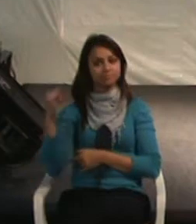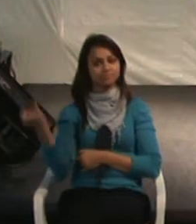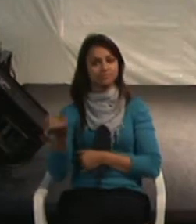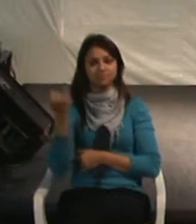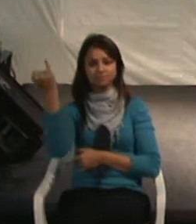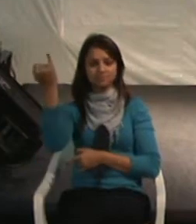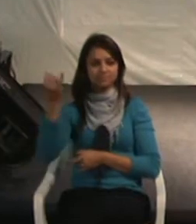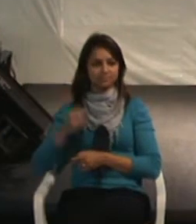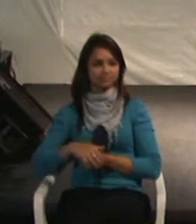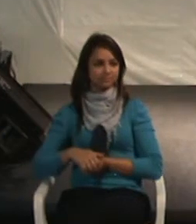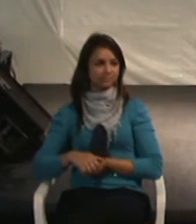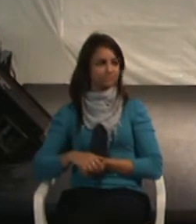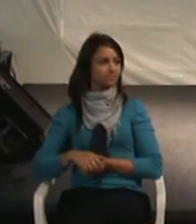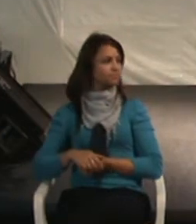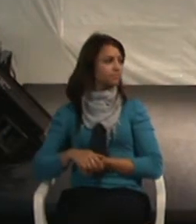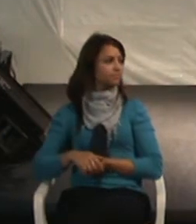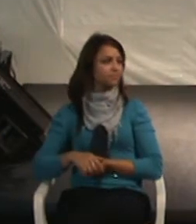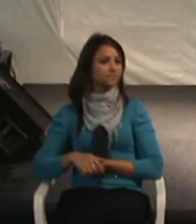importante.